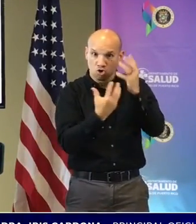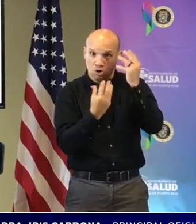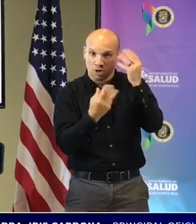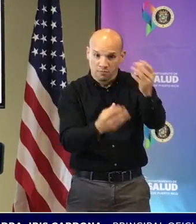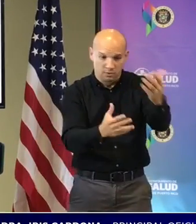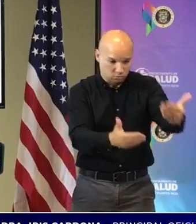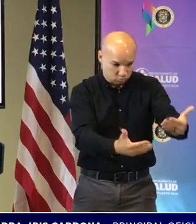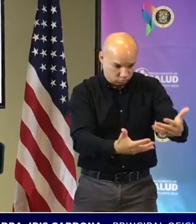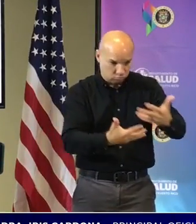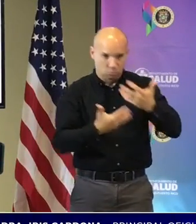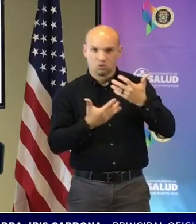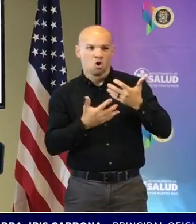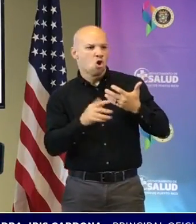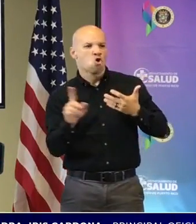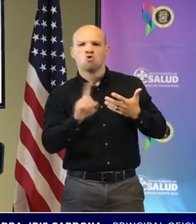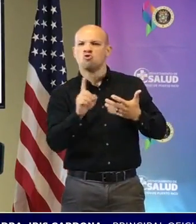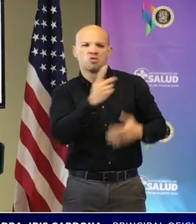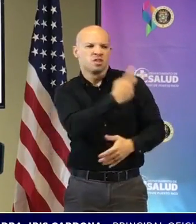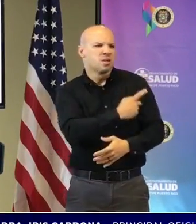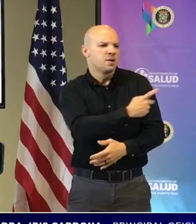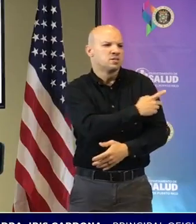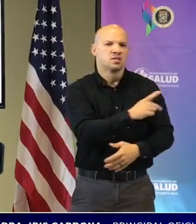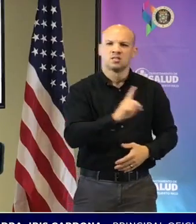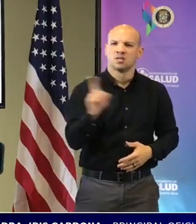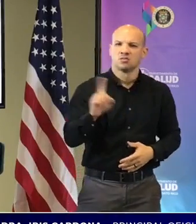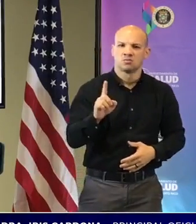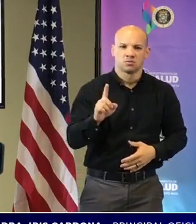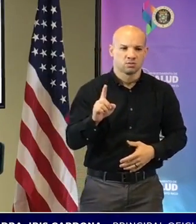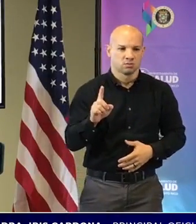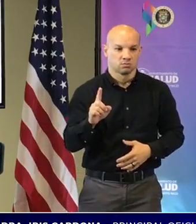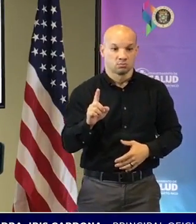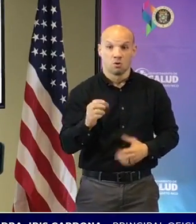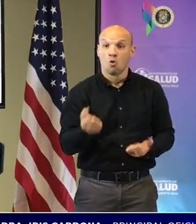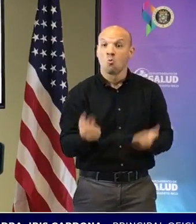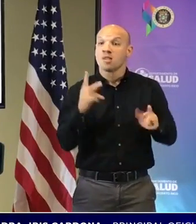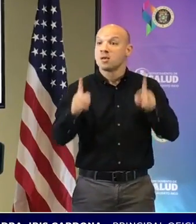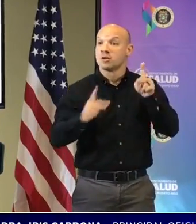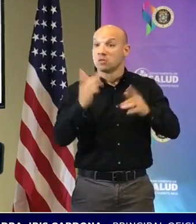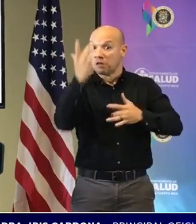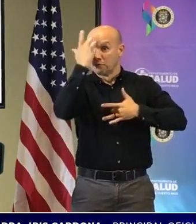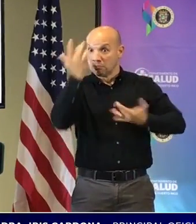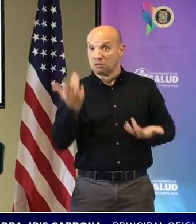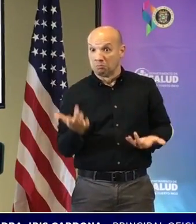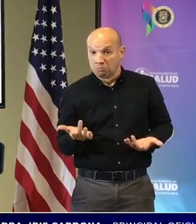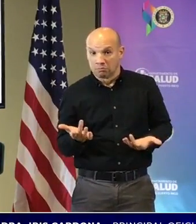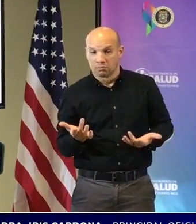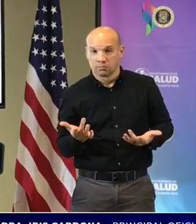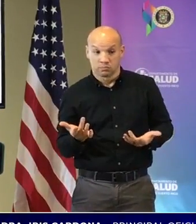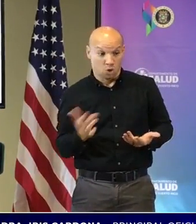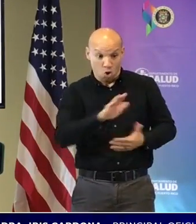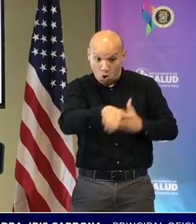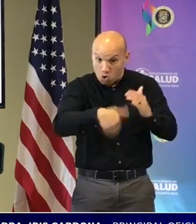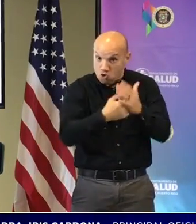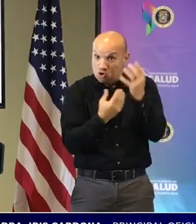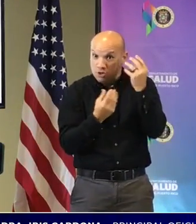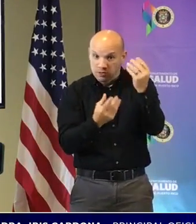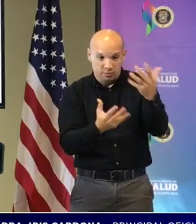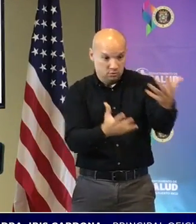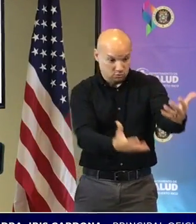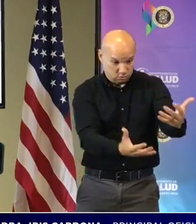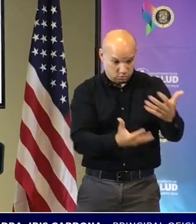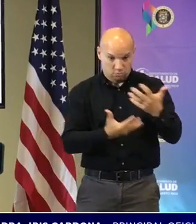Rico, cuál es la magnitud del problema que tiene Puerto Rico, entonces replicar en todos